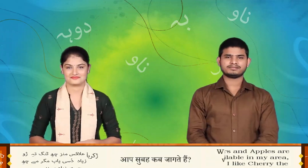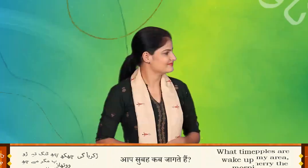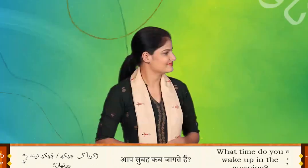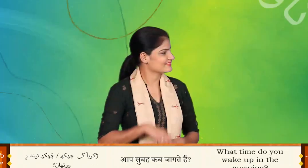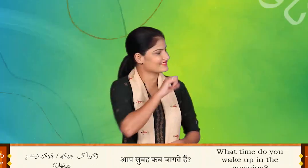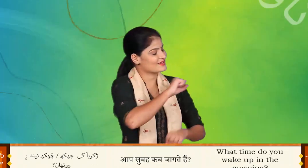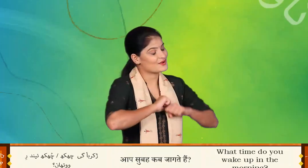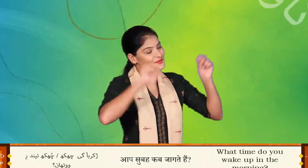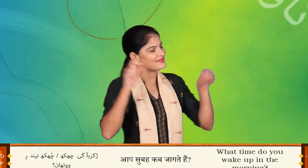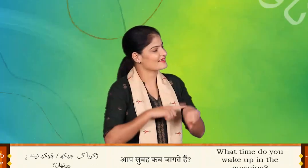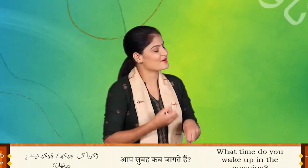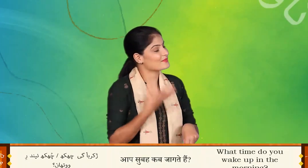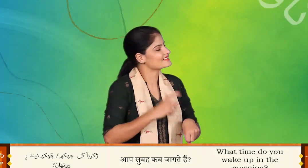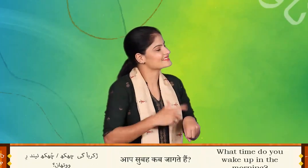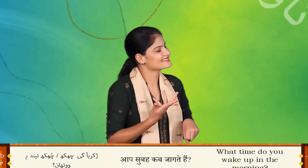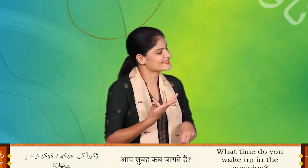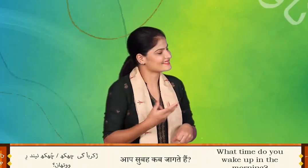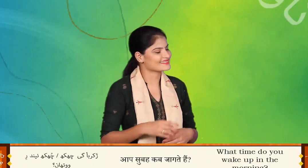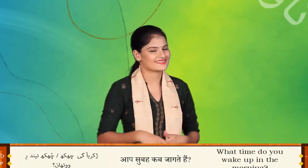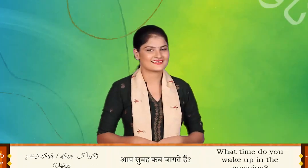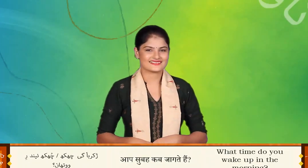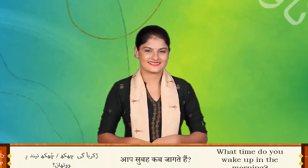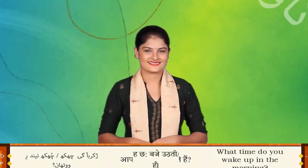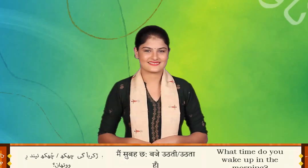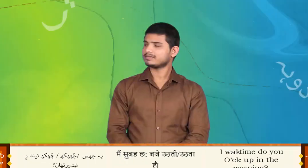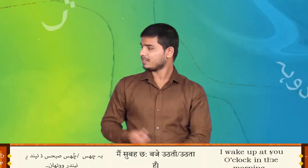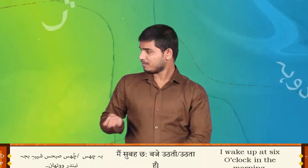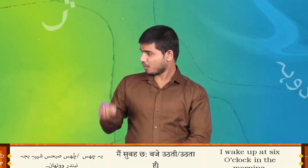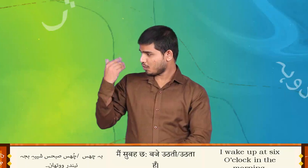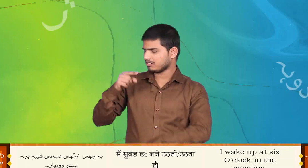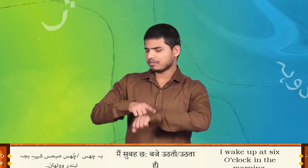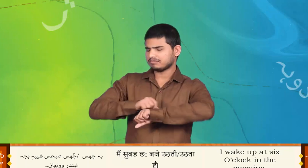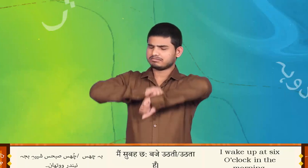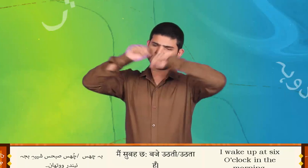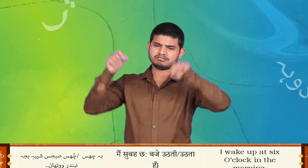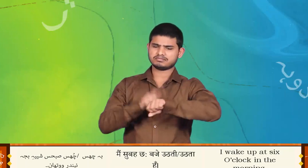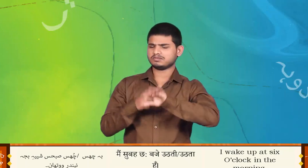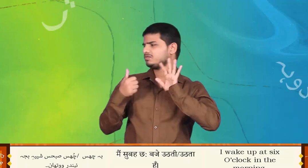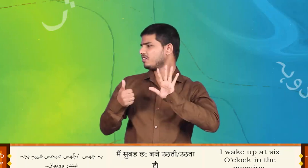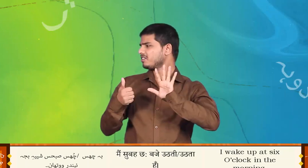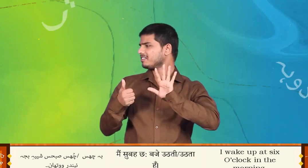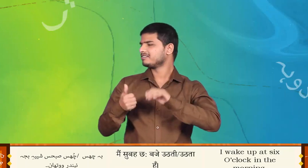चे कारबई छुक सुबस नेंदर वथान? बर छुर सुबस शे बेज नेंदर वथान